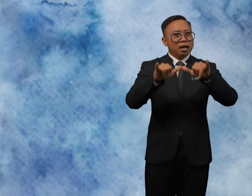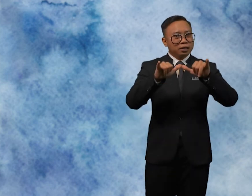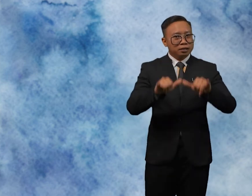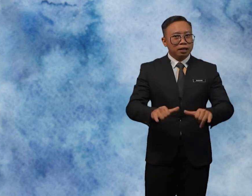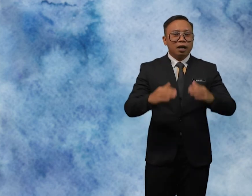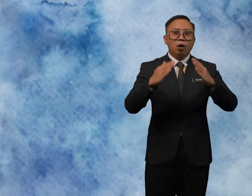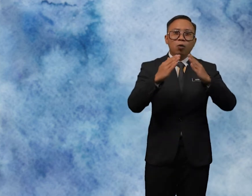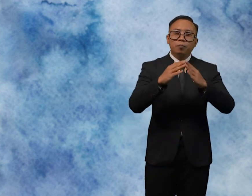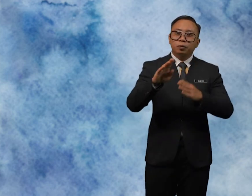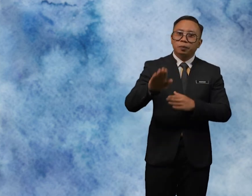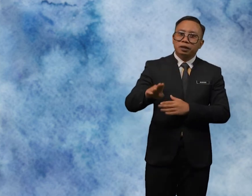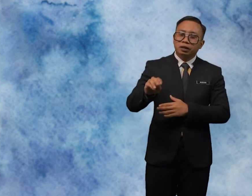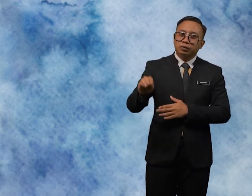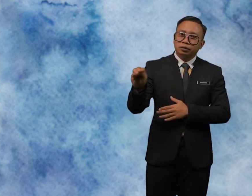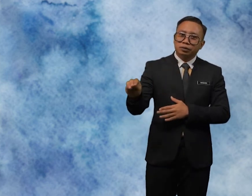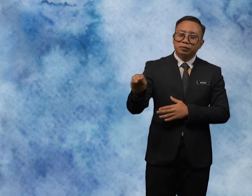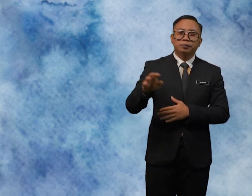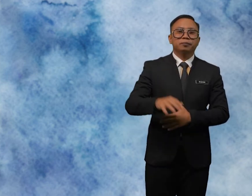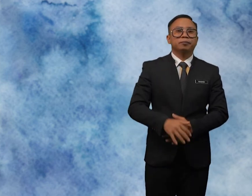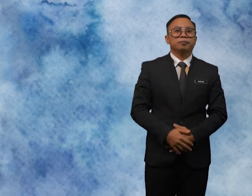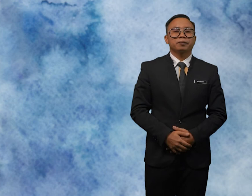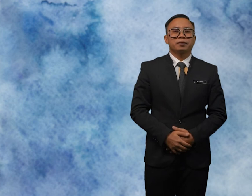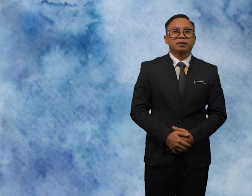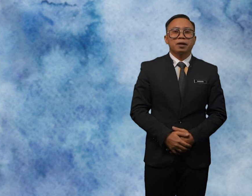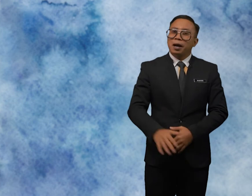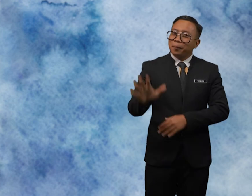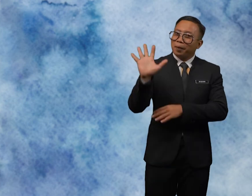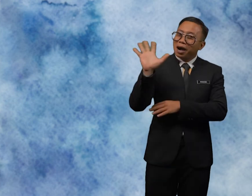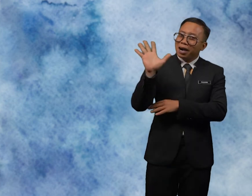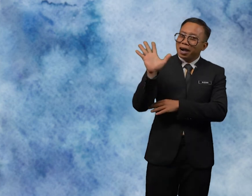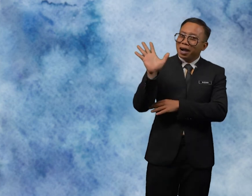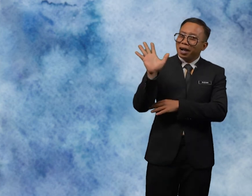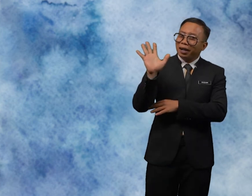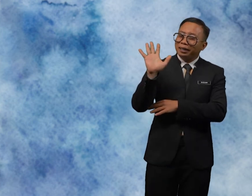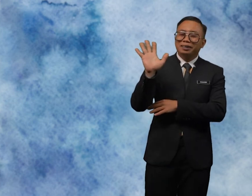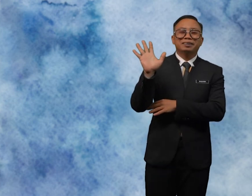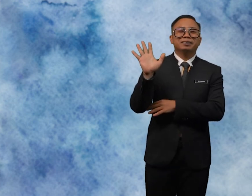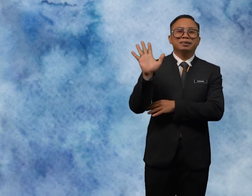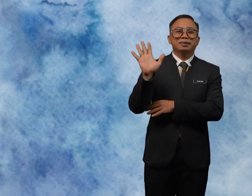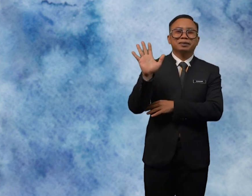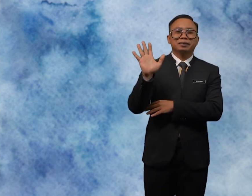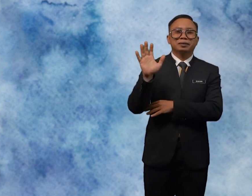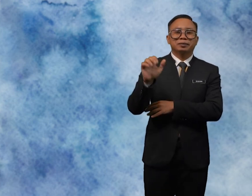kerana menonton!